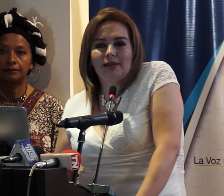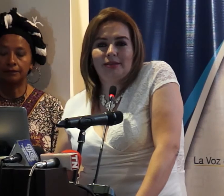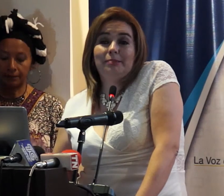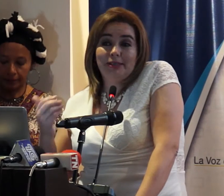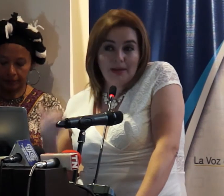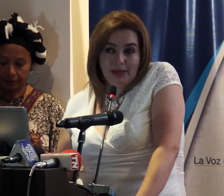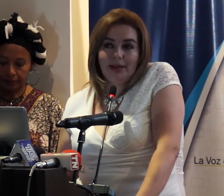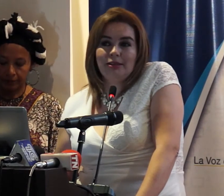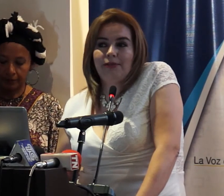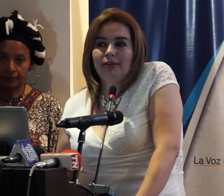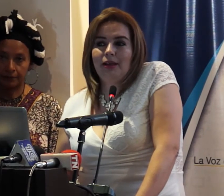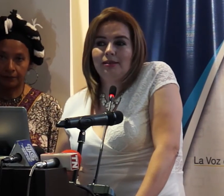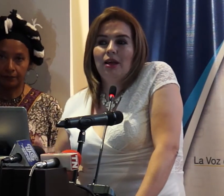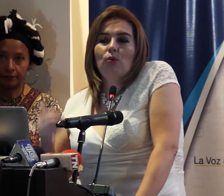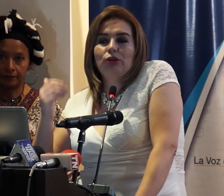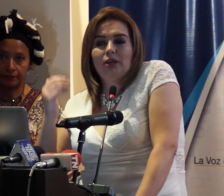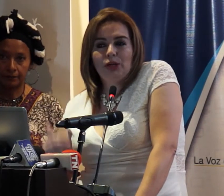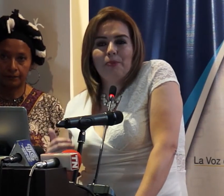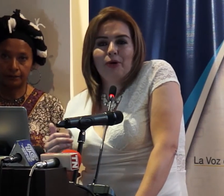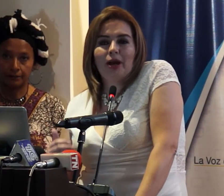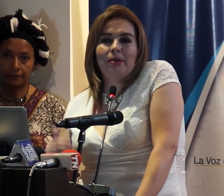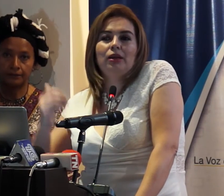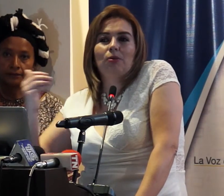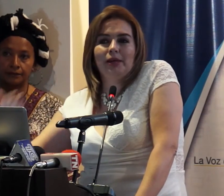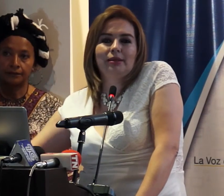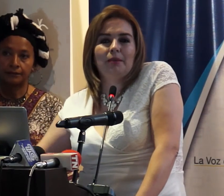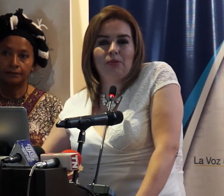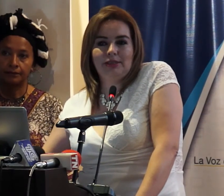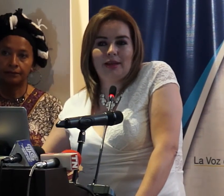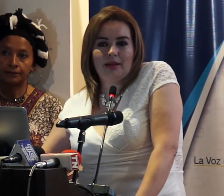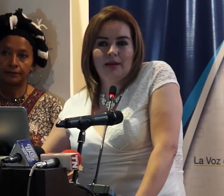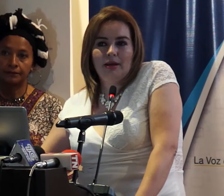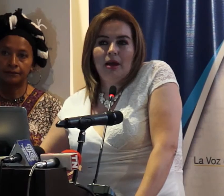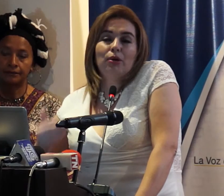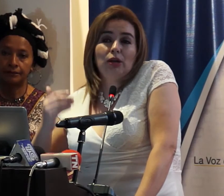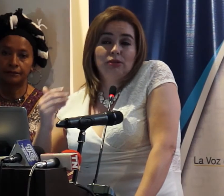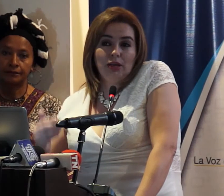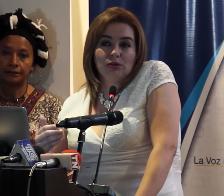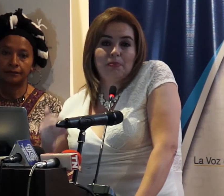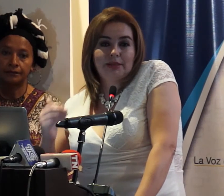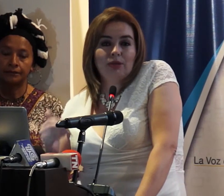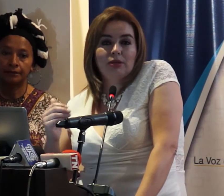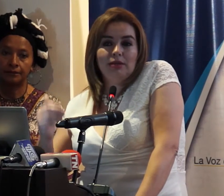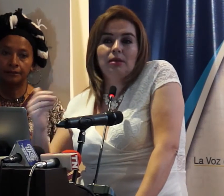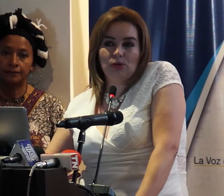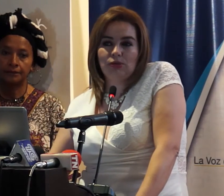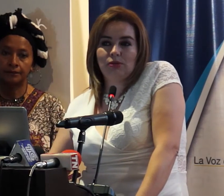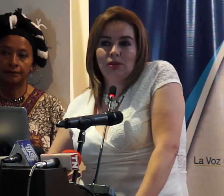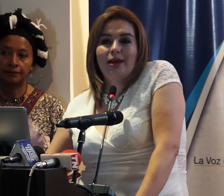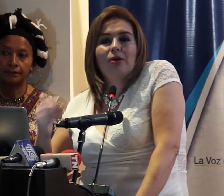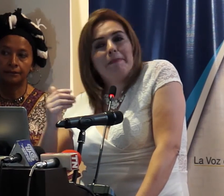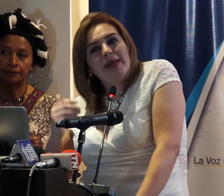audiencias especialmente a las infantiles cuando termina un programa y comienza la publicidad porque los niños pasados 15